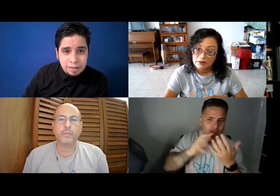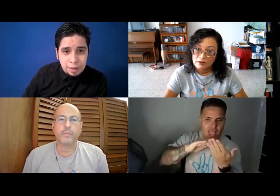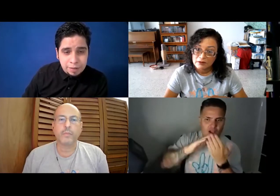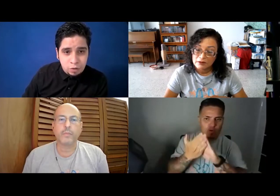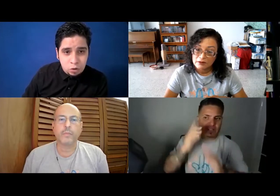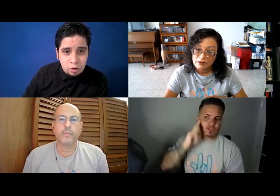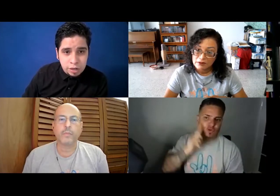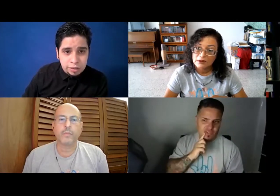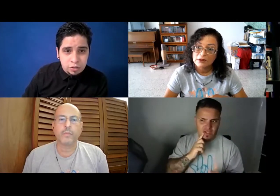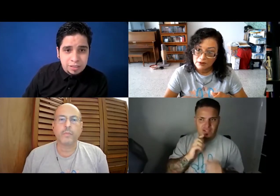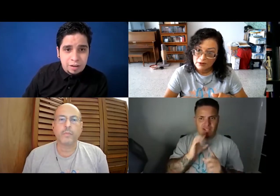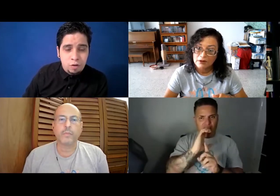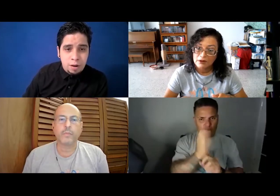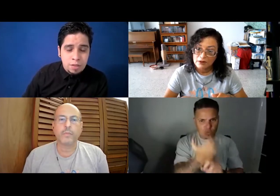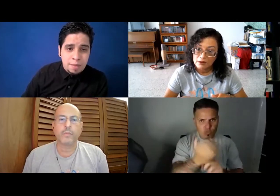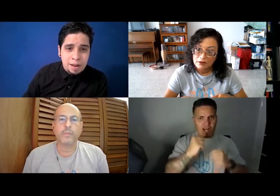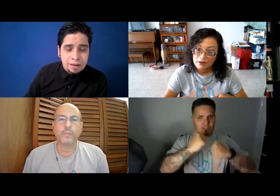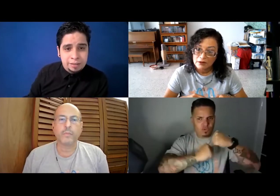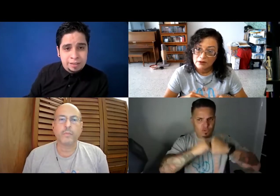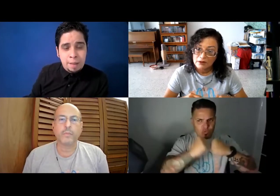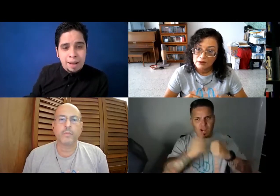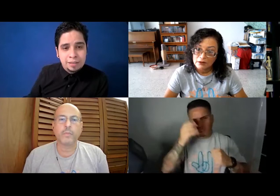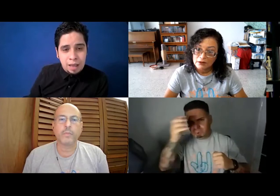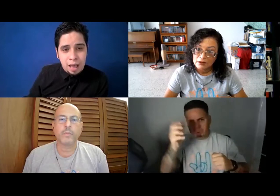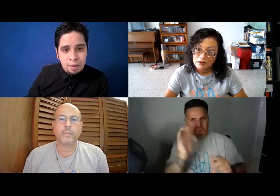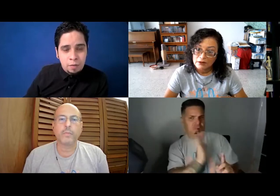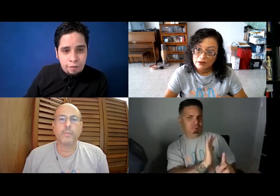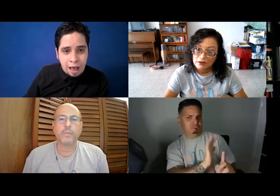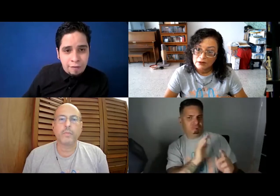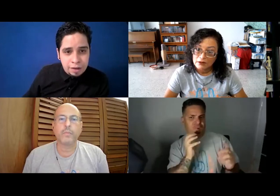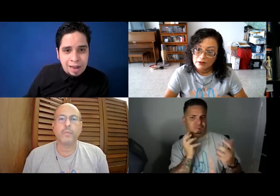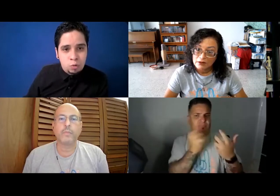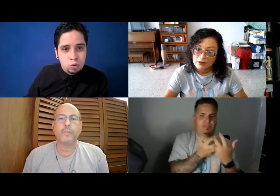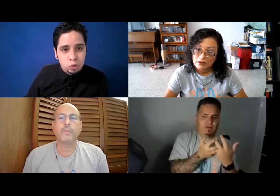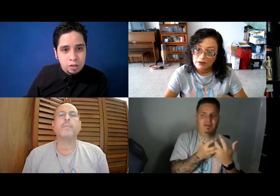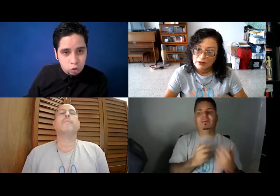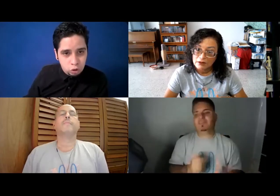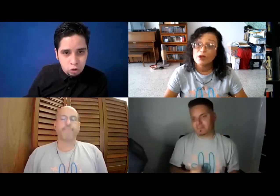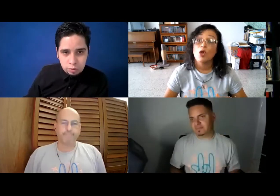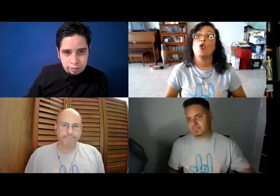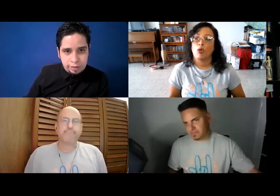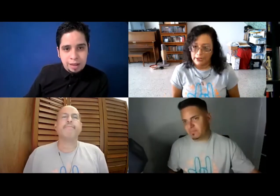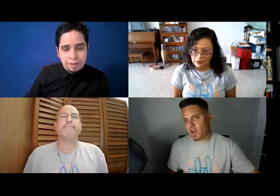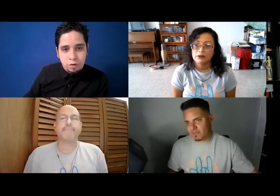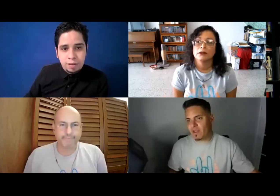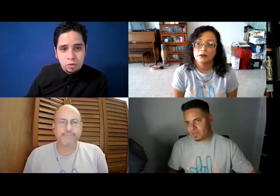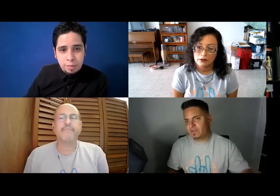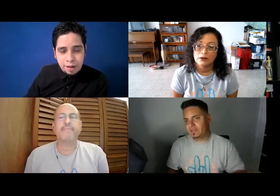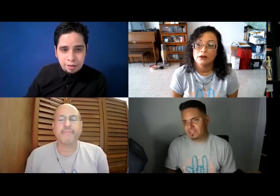interpretación que usa el oyente, entonces transformarlo de una manera que sea más afín a la cultura del sordo, que tenga esa información de manera que sea